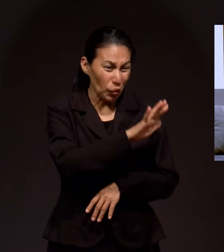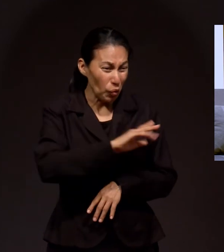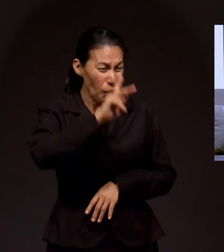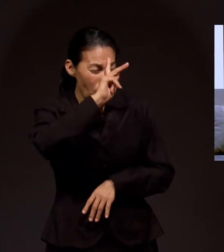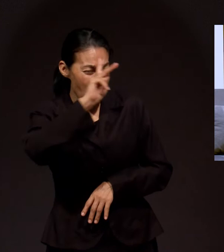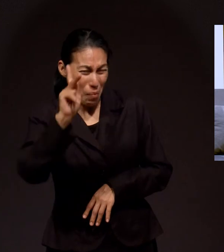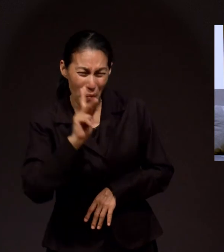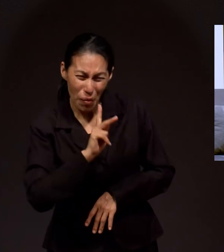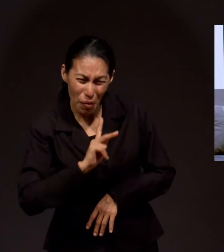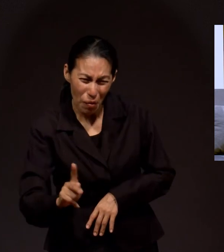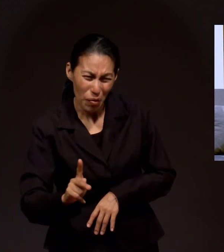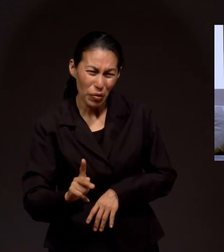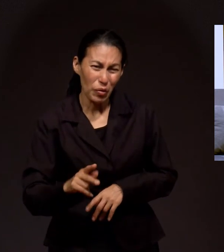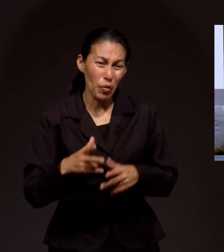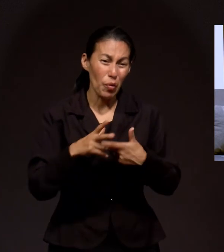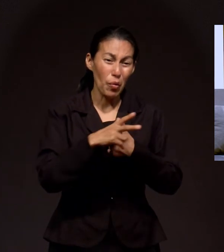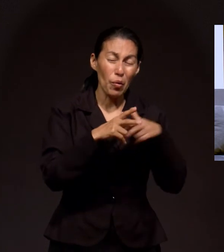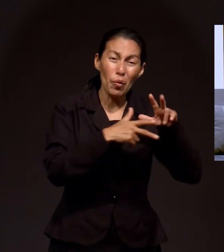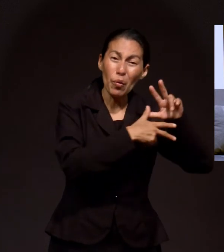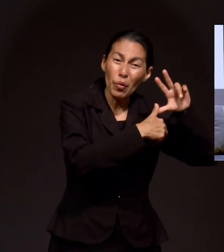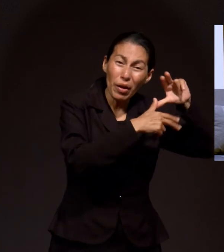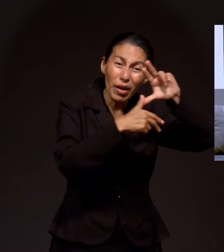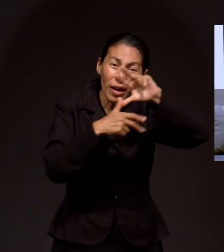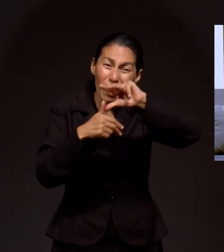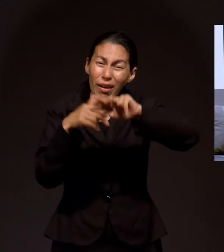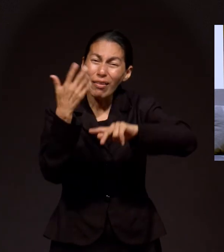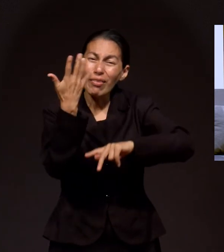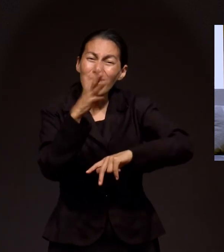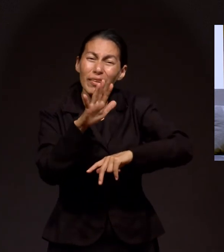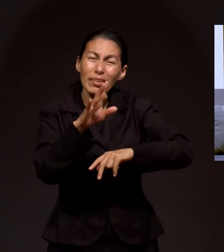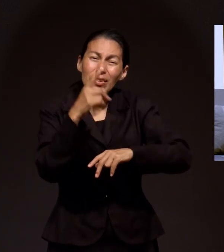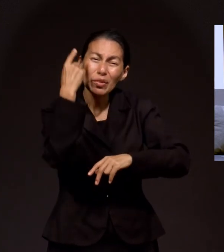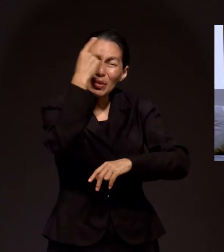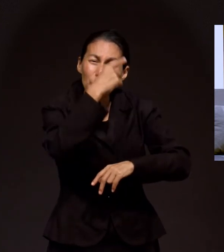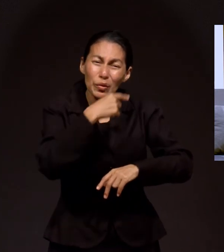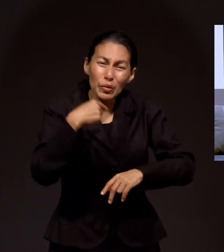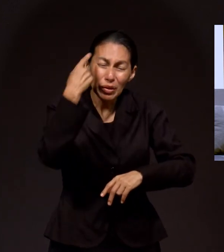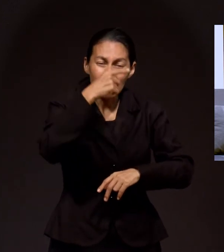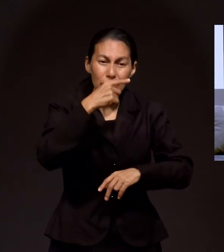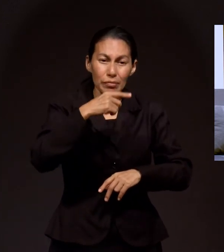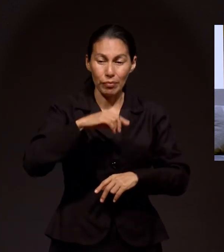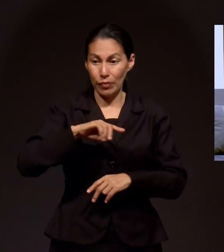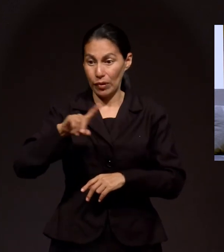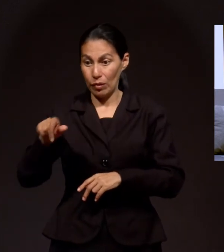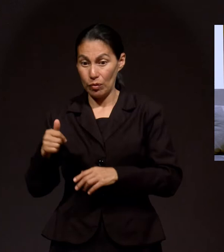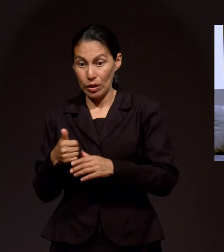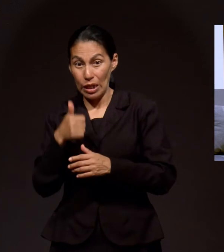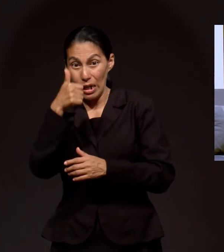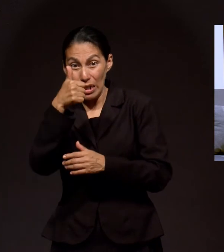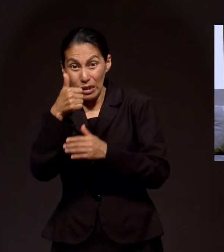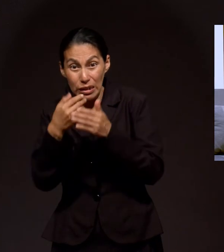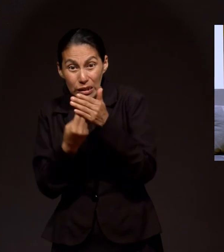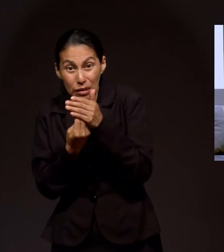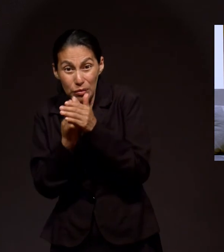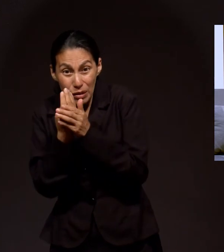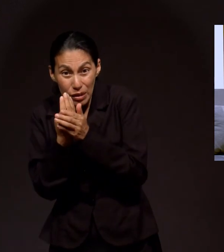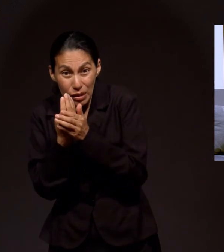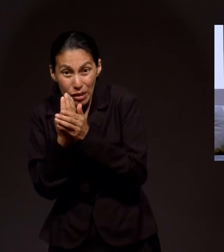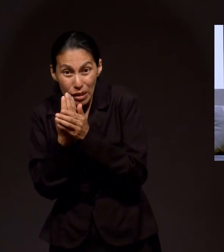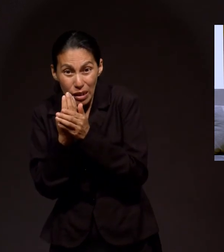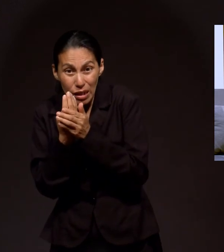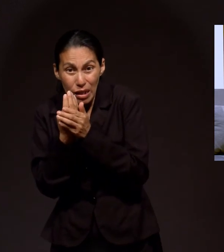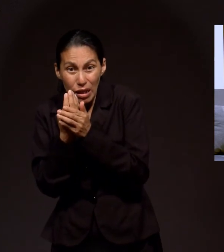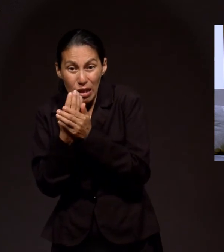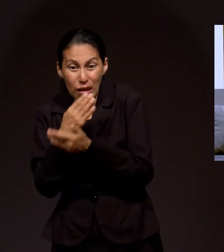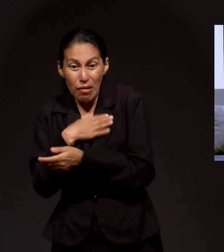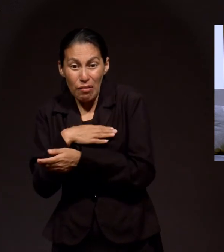El huracán duró 10 horas. Y al final, casi a las 6 de la mañana, ya no nos quedaba sino el baño